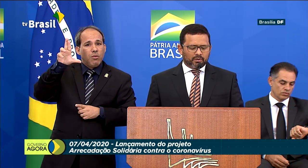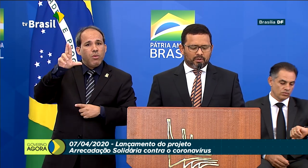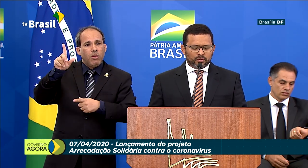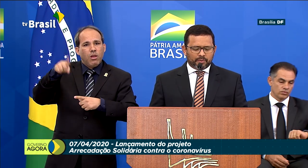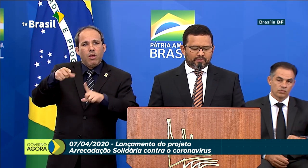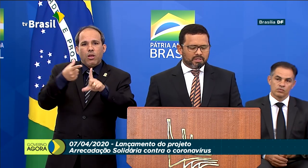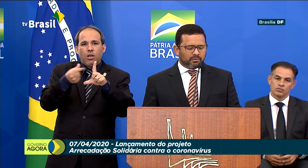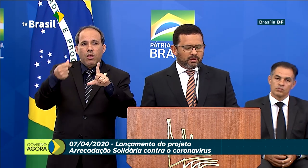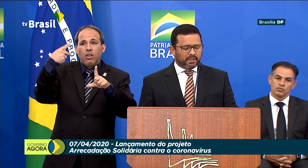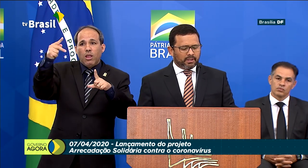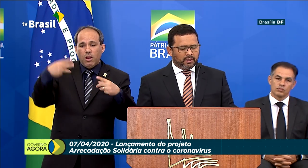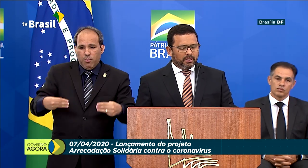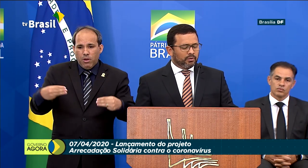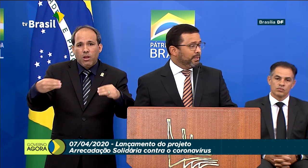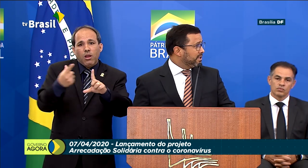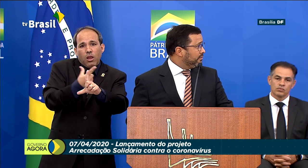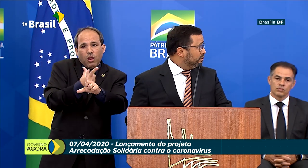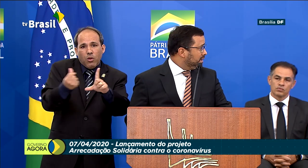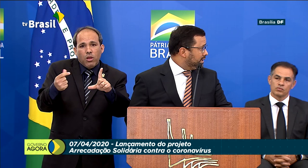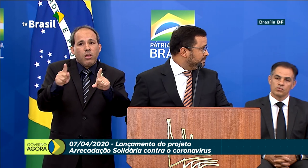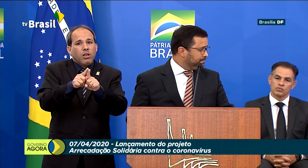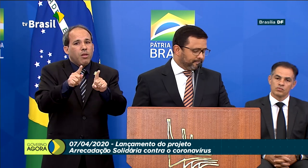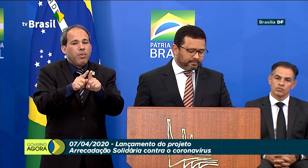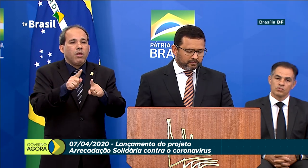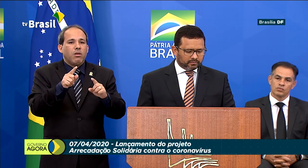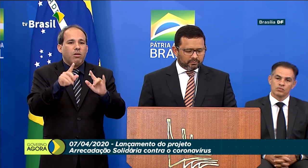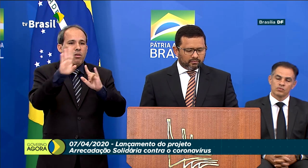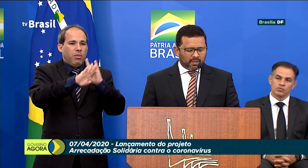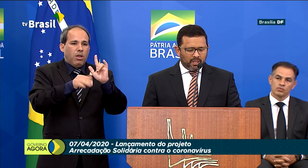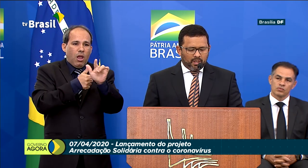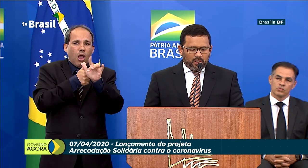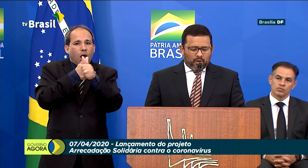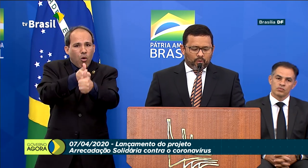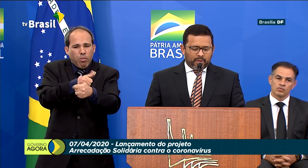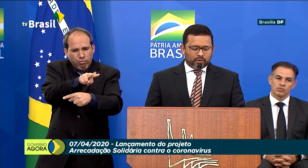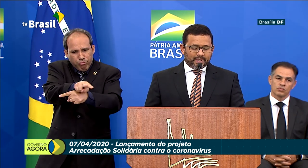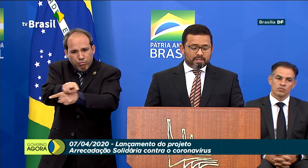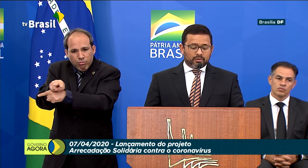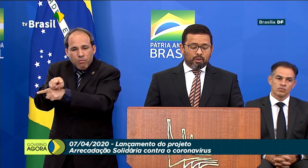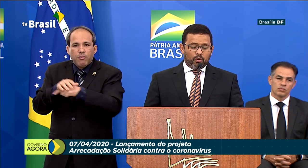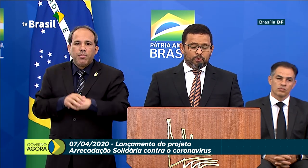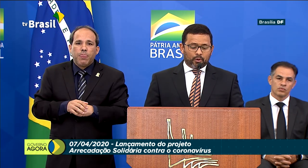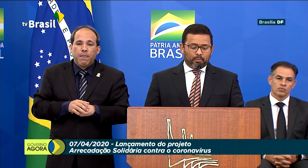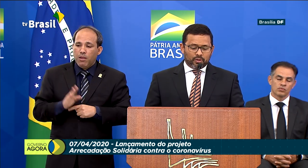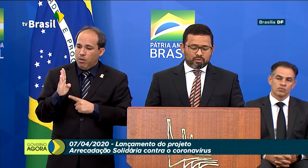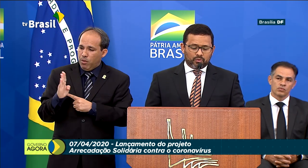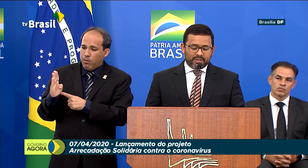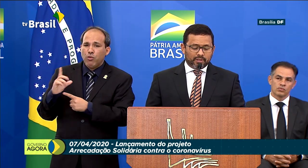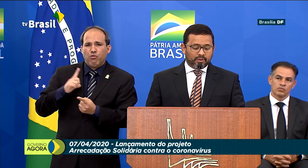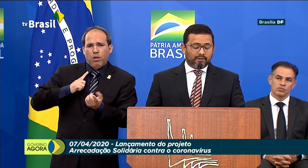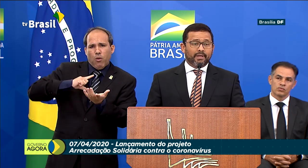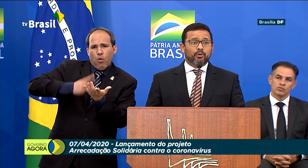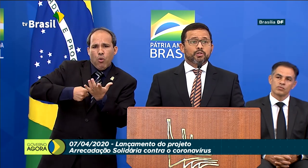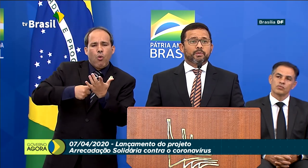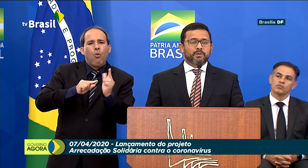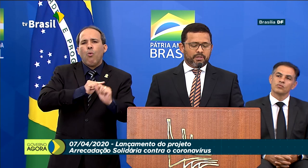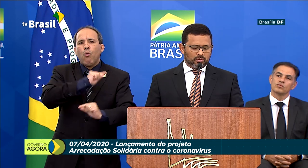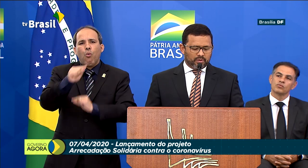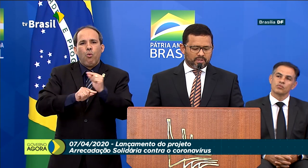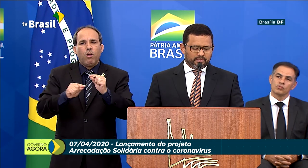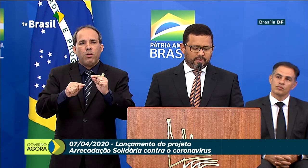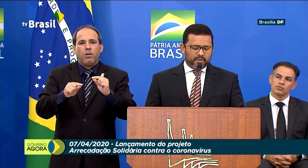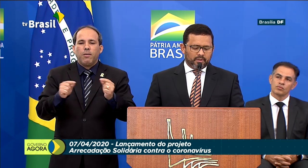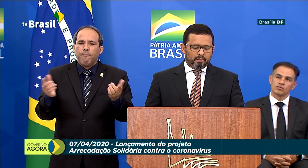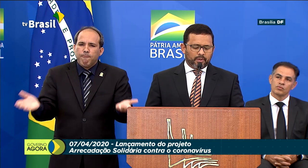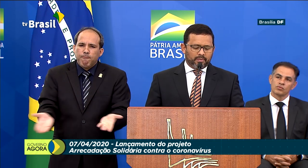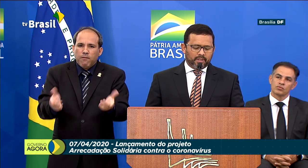Economia com a supervisão também do Pátria Voluntária. O Banco do Brasil tem como propósito cuidar do que é valioso para as